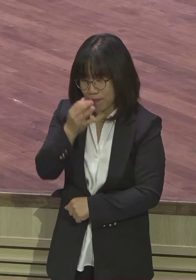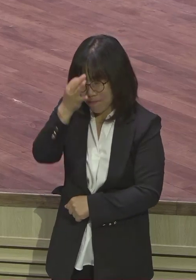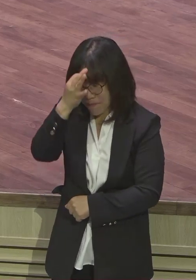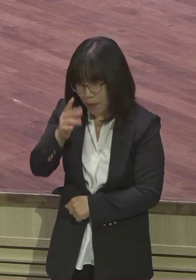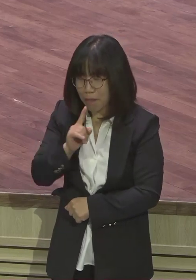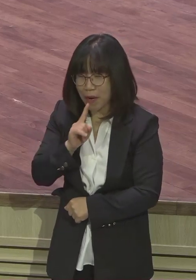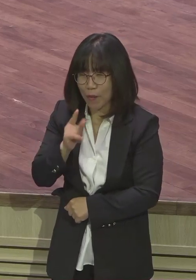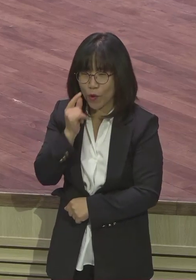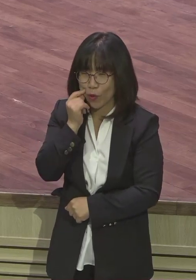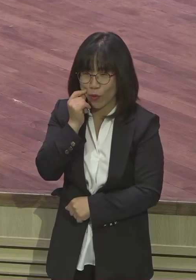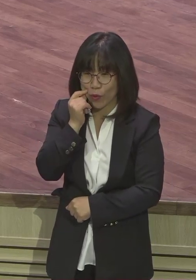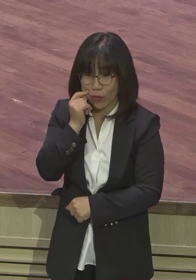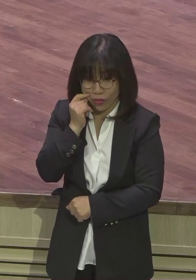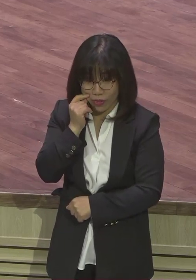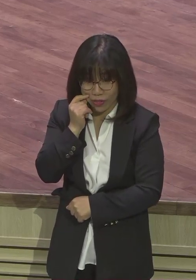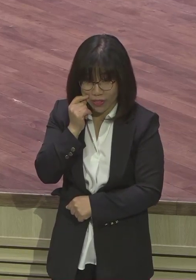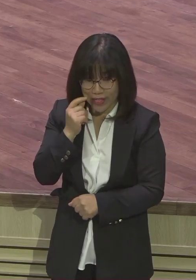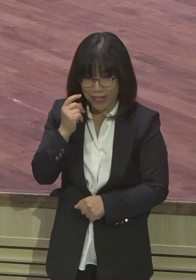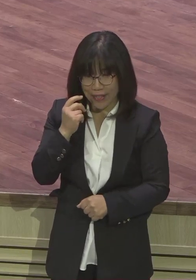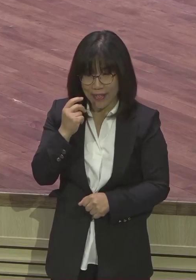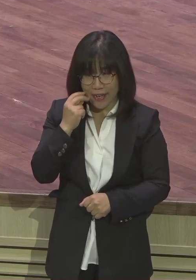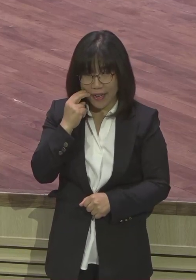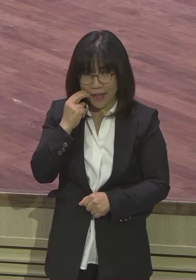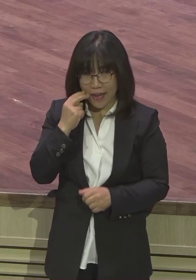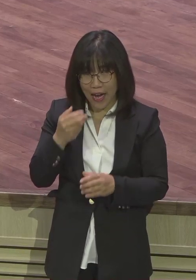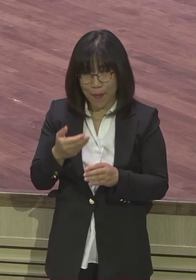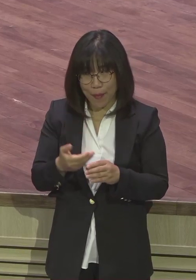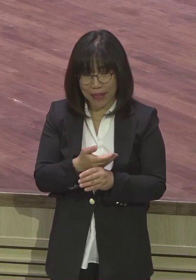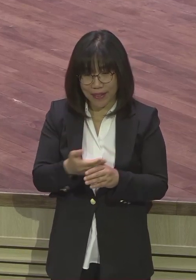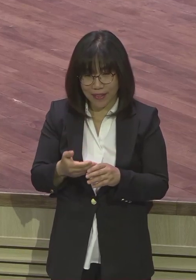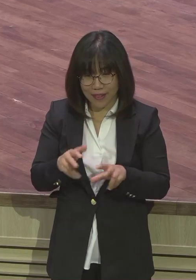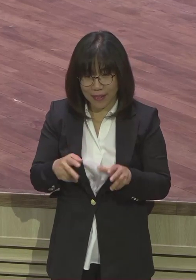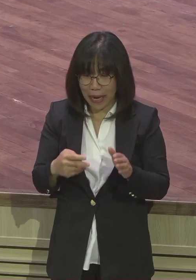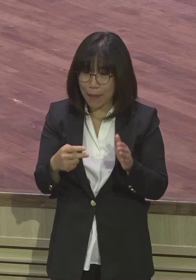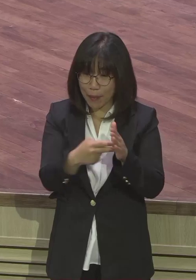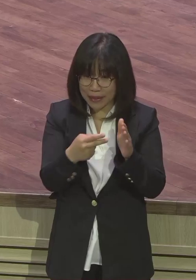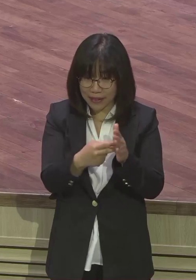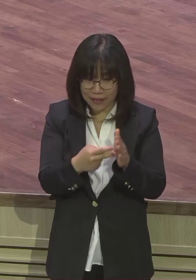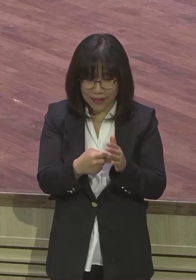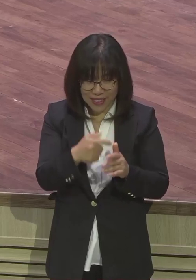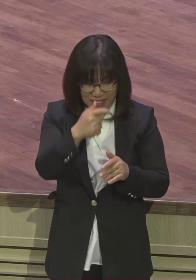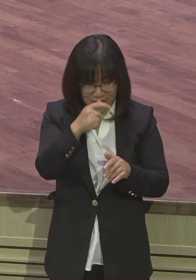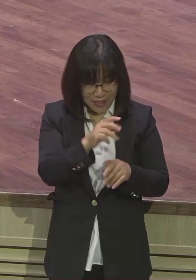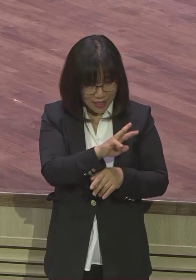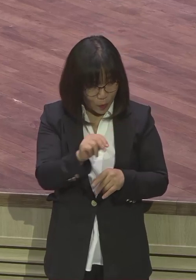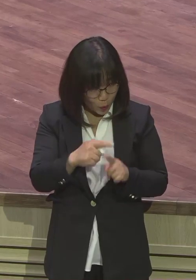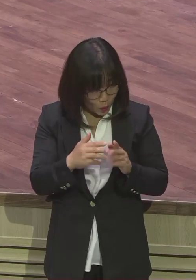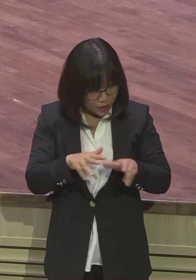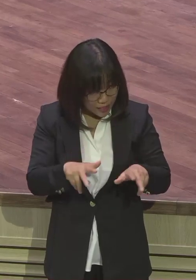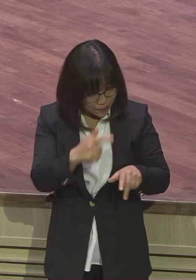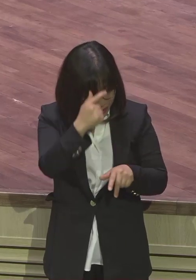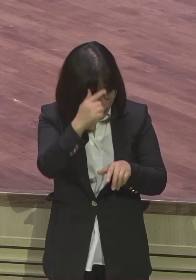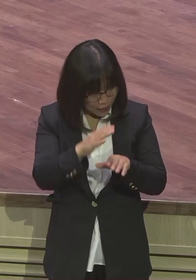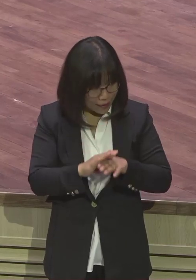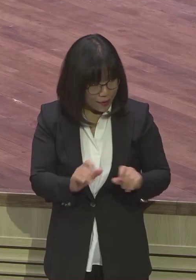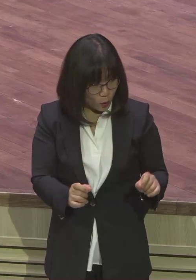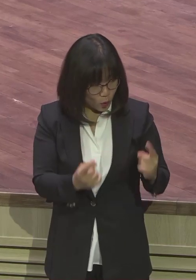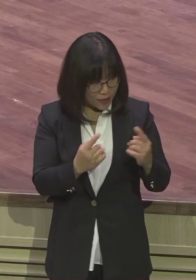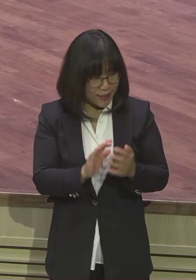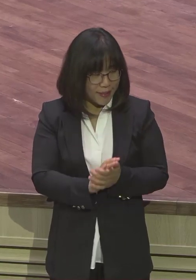큰일 내 하모같이 용기 같이 해보려고 했는데 지금 나 이거 설교하면 다 걸리더라고 이게 지금 주여